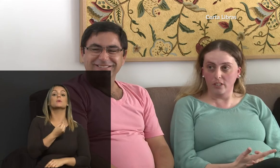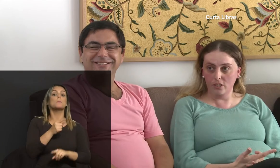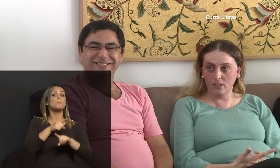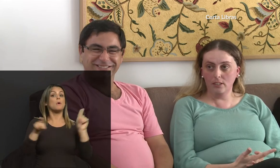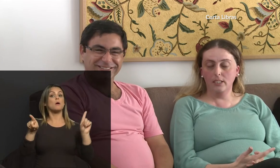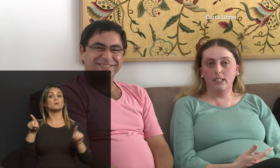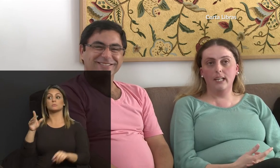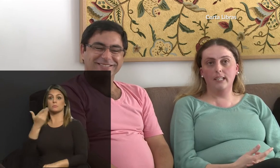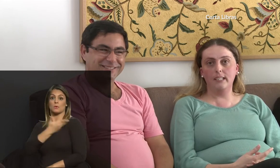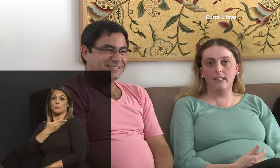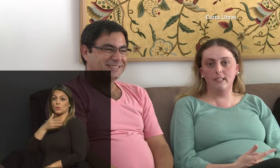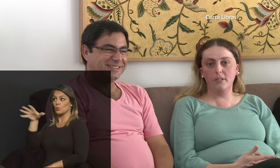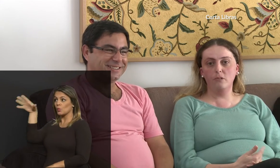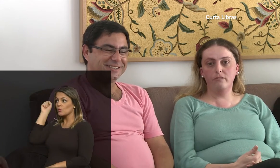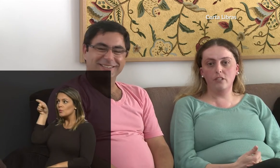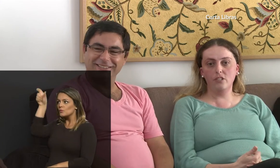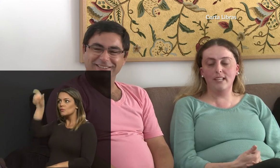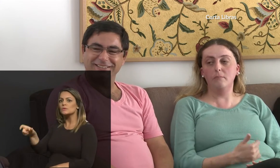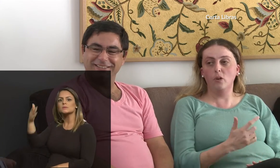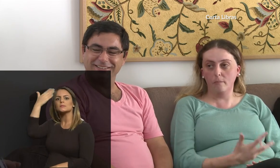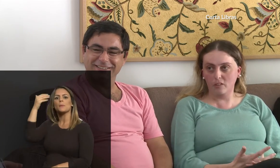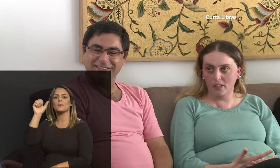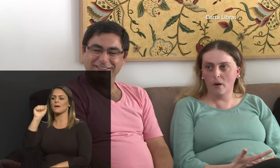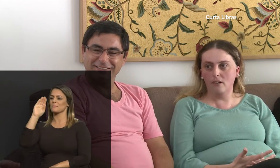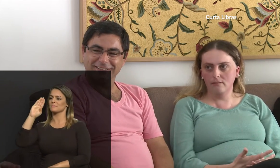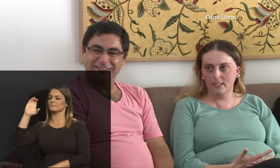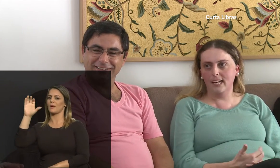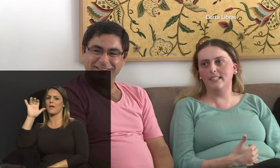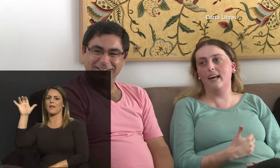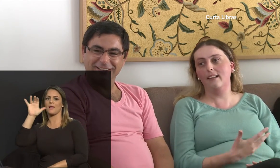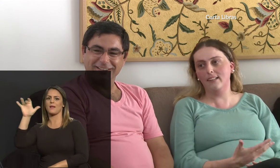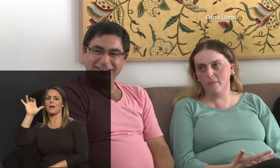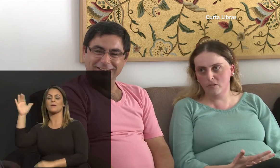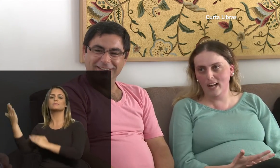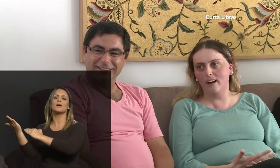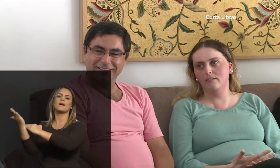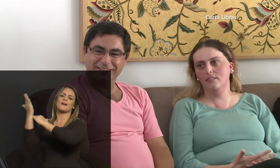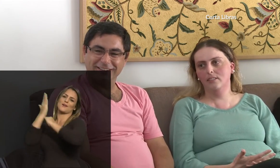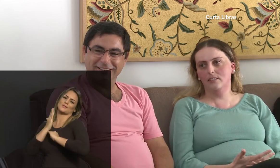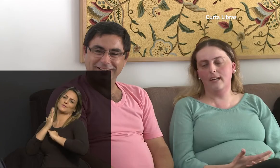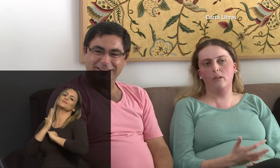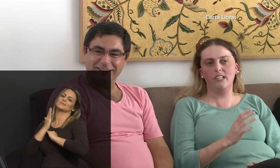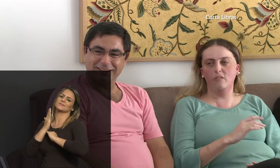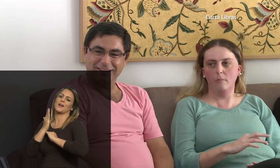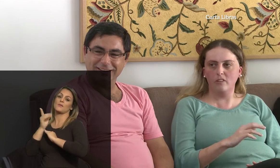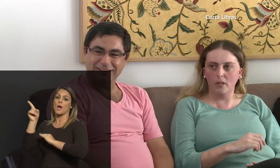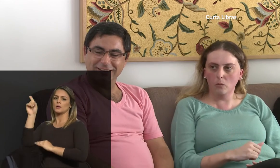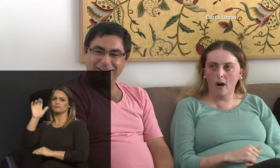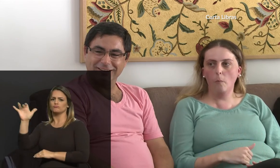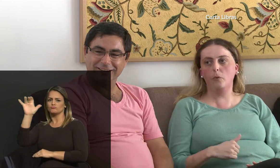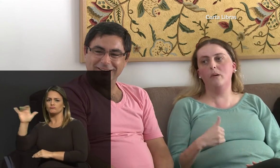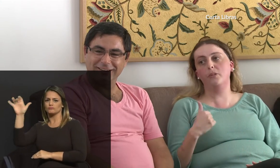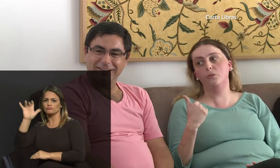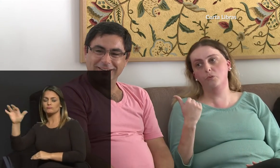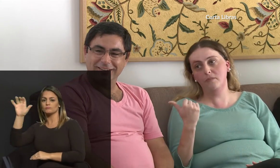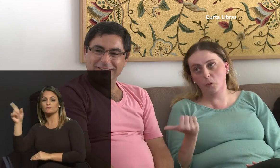amigo ouvinte. E aí essa amiga ouvinte sabia o Roberto Manuel. E aí ela que me ajudava. Ela usava o Roberto Manuel para um amigo do